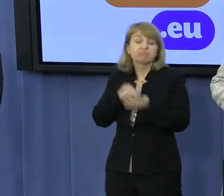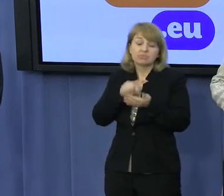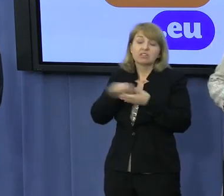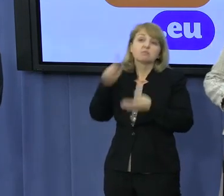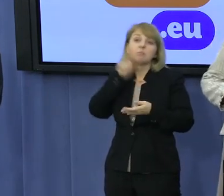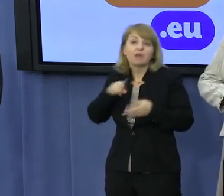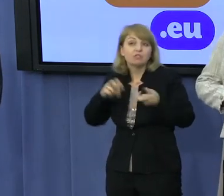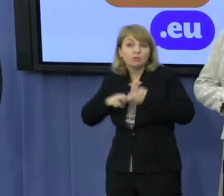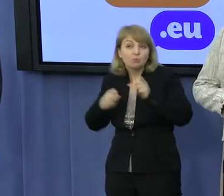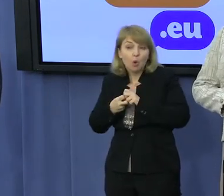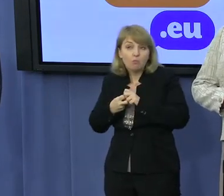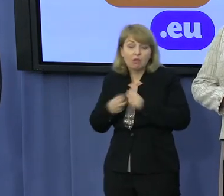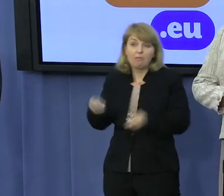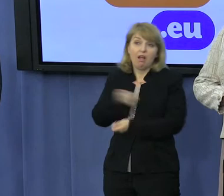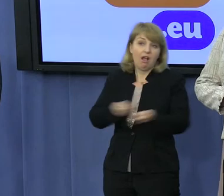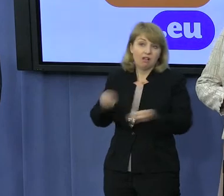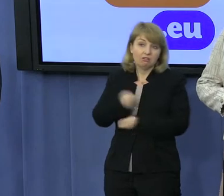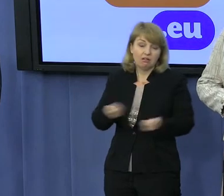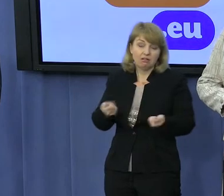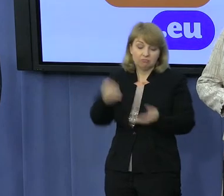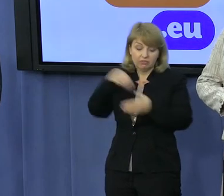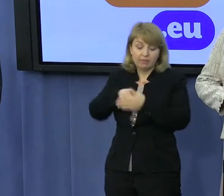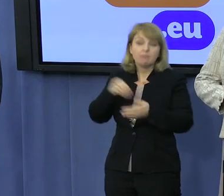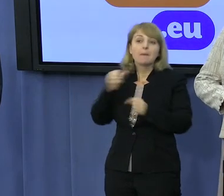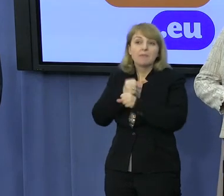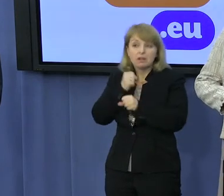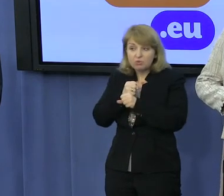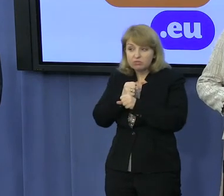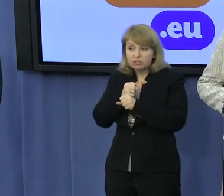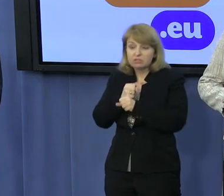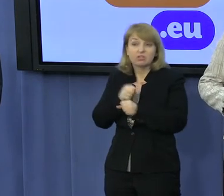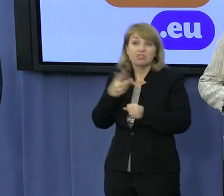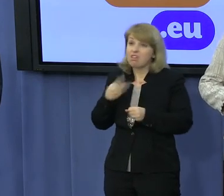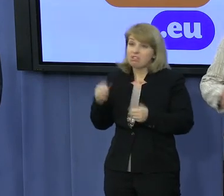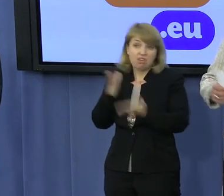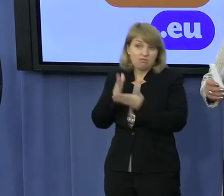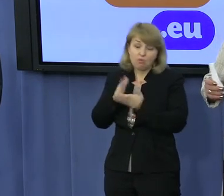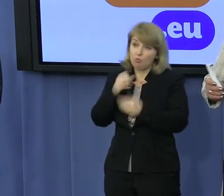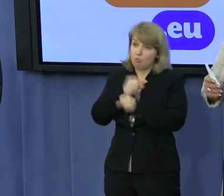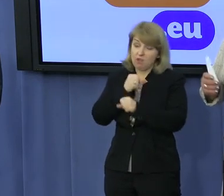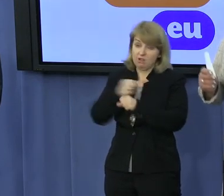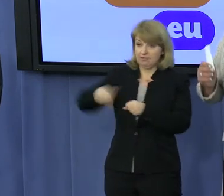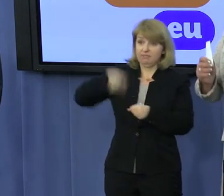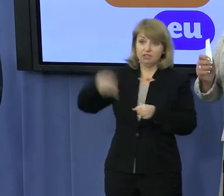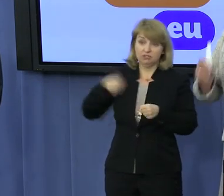problemy pracowników handlu, a nie to, czy pracują w niedzielę. Gdyby